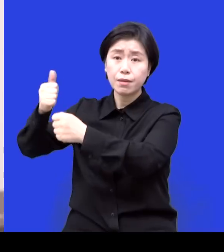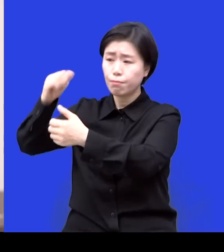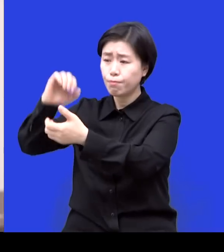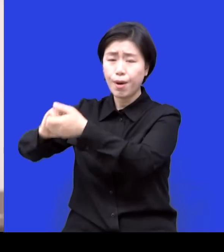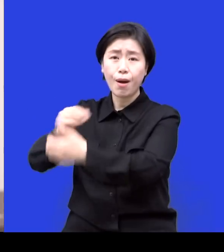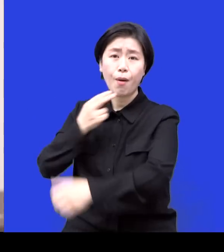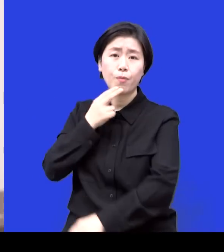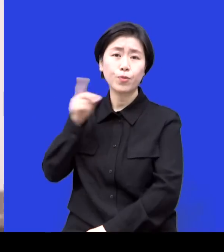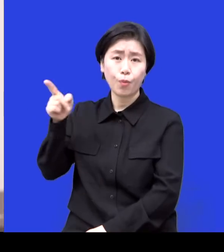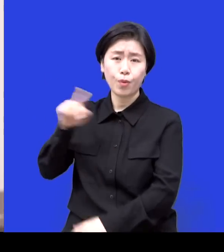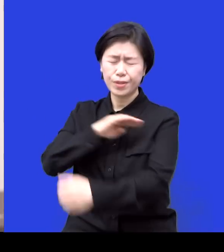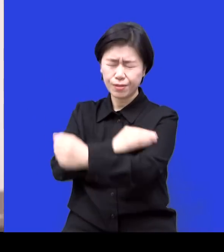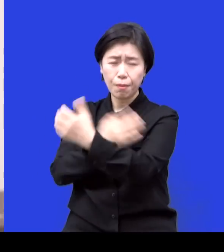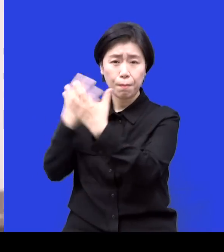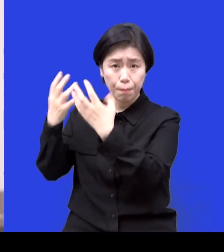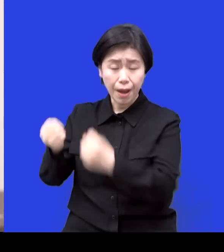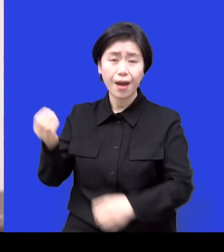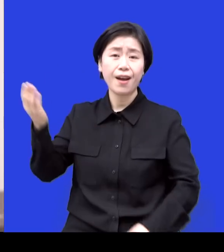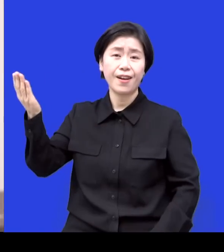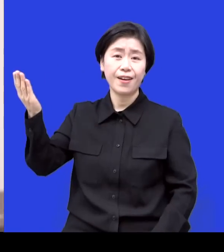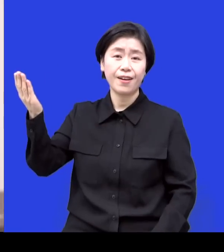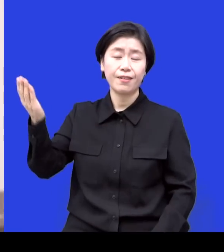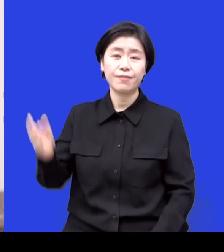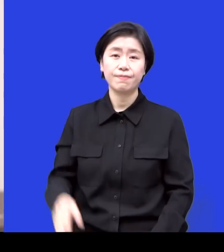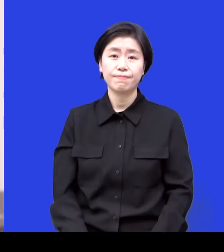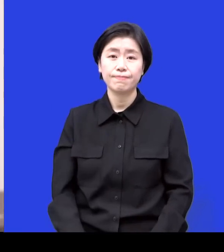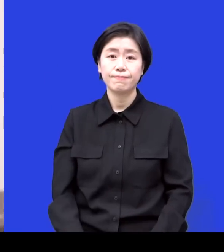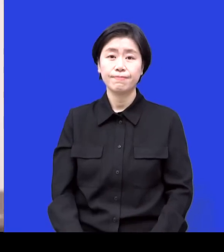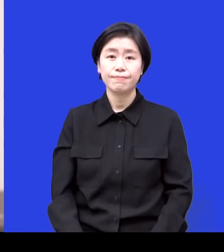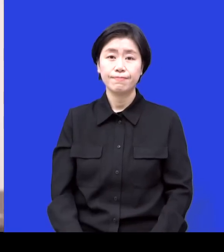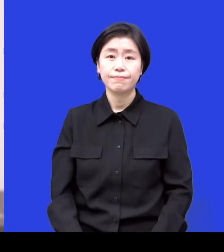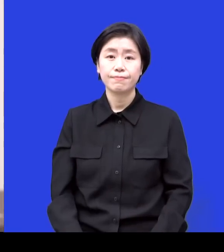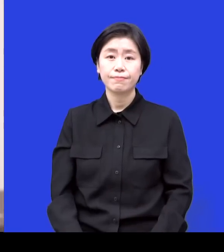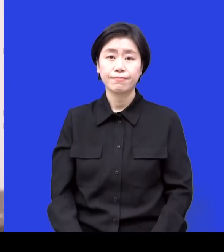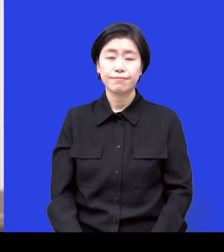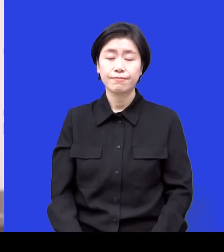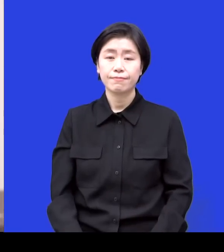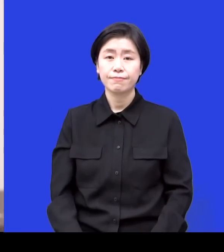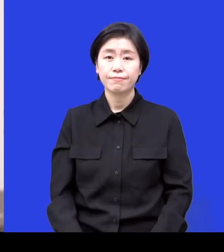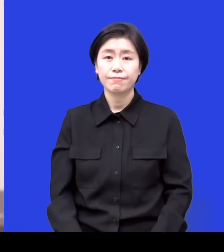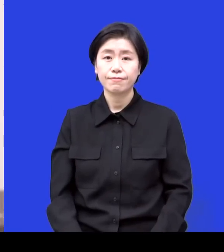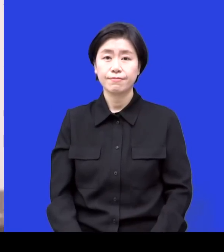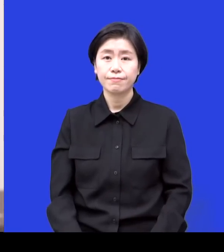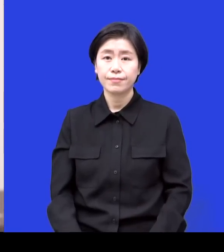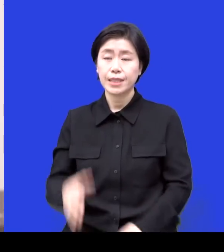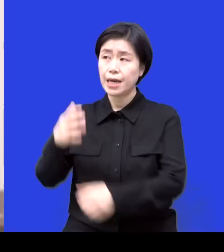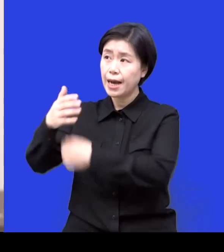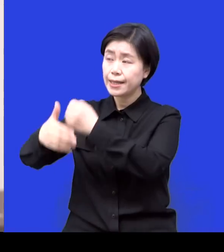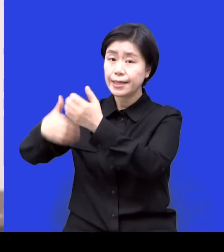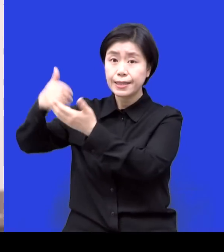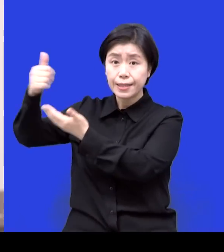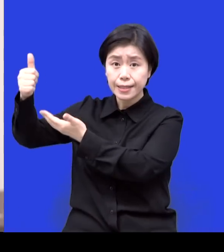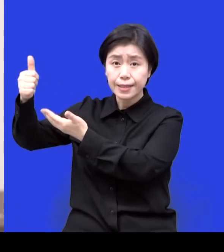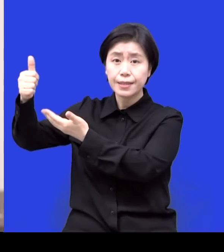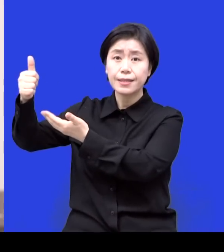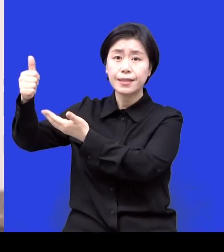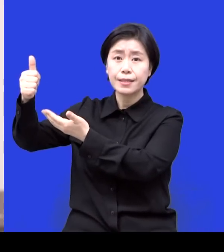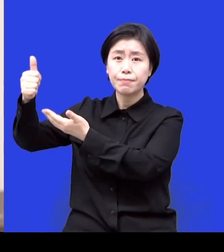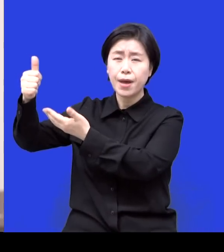너무 많으신 분이 저 역으로 그 하나님의 그 영원하신 부분을